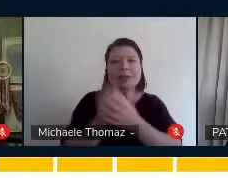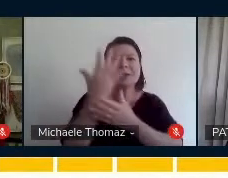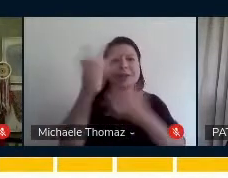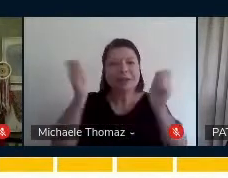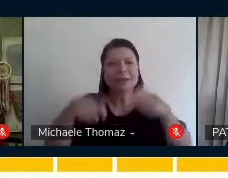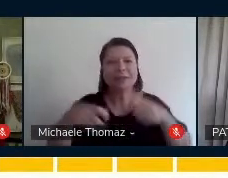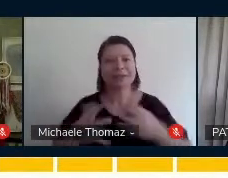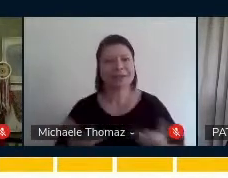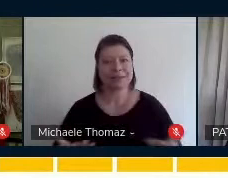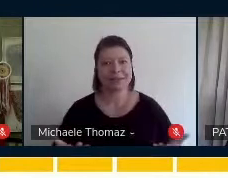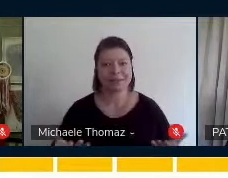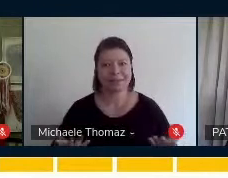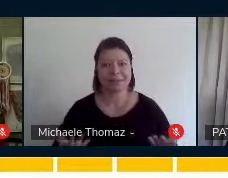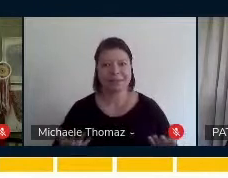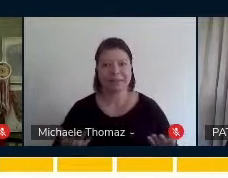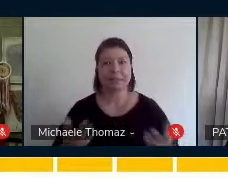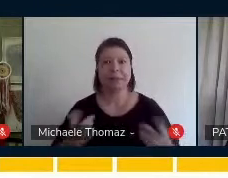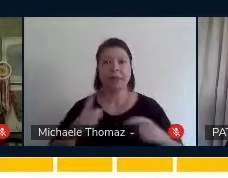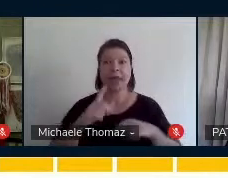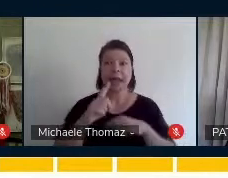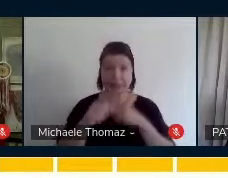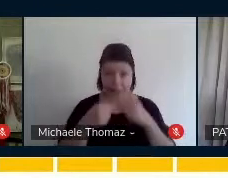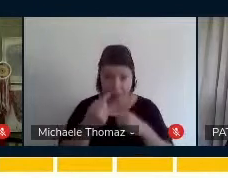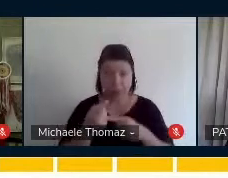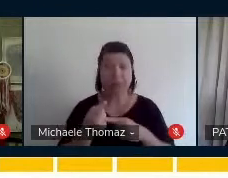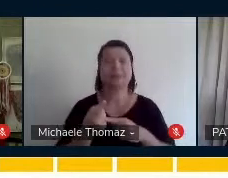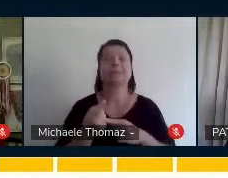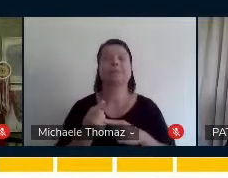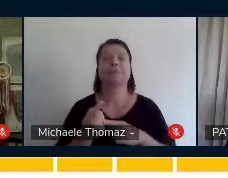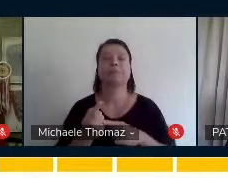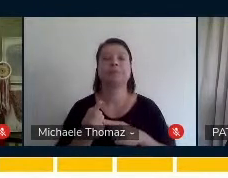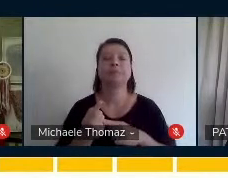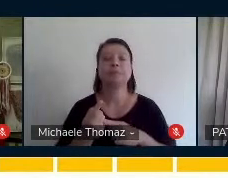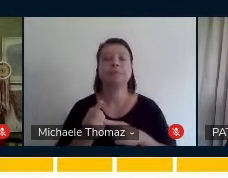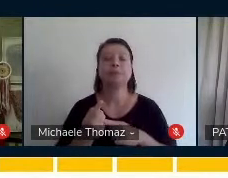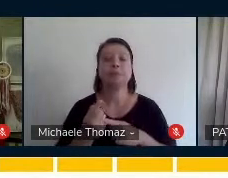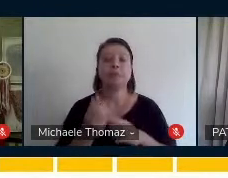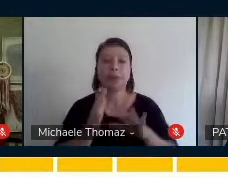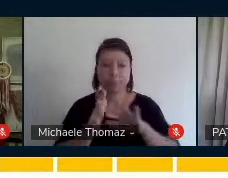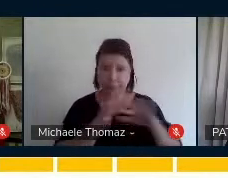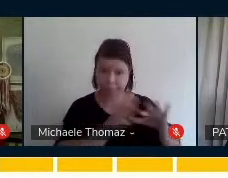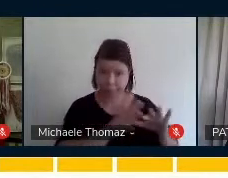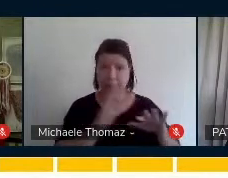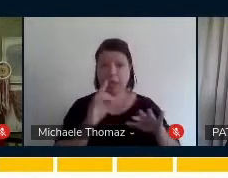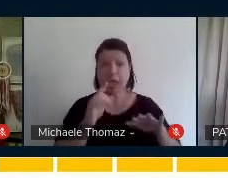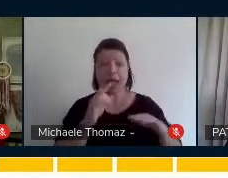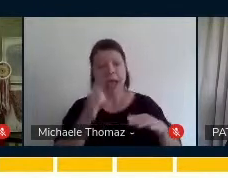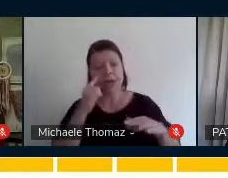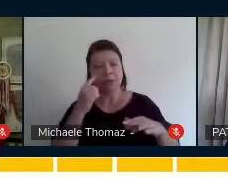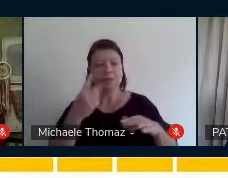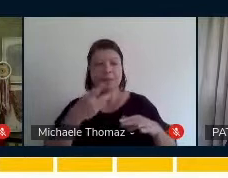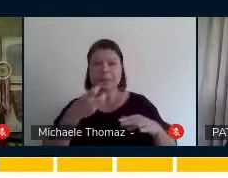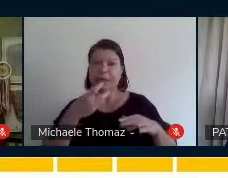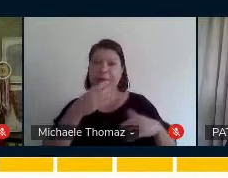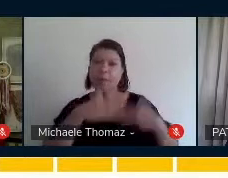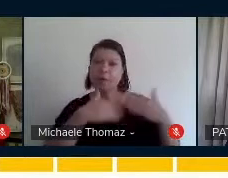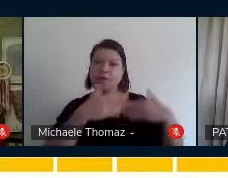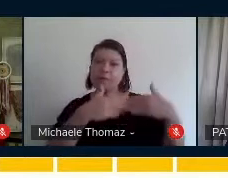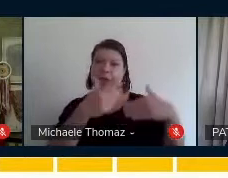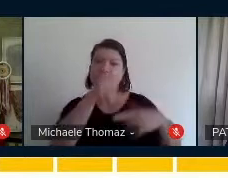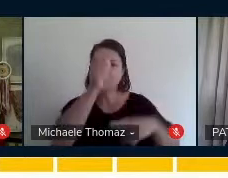E aí, nesse momento, como que a gente percebe que houve desenvolvimento da sua musicalidade?